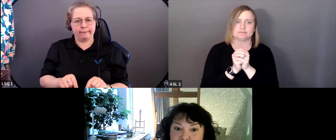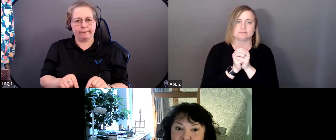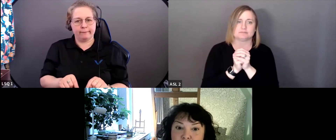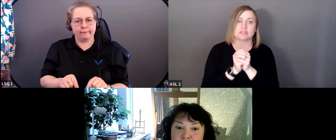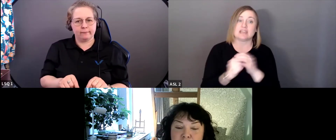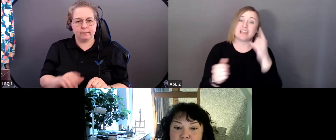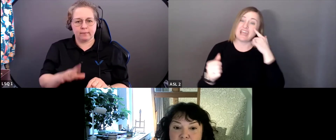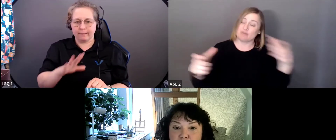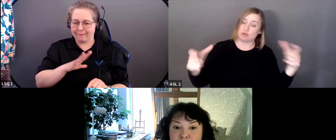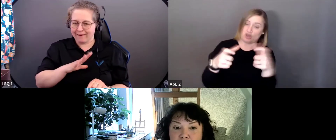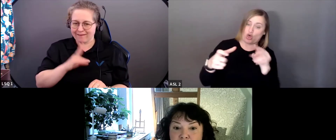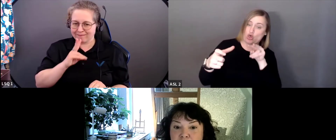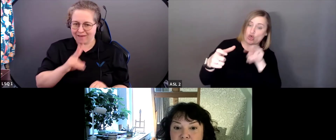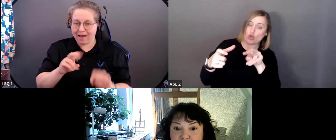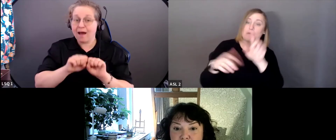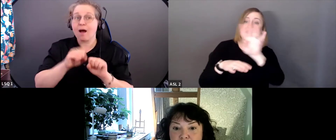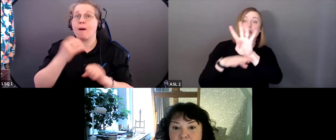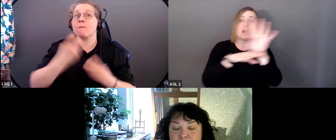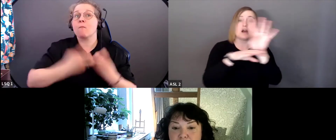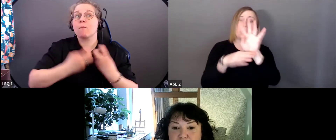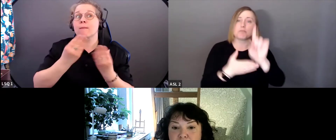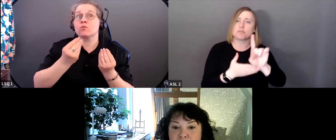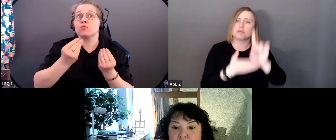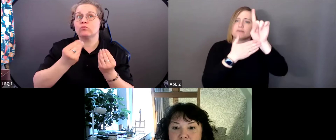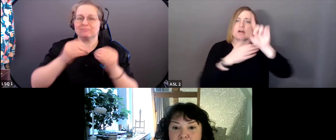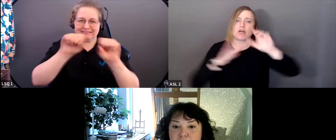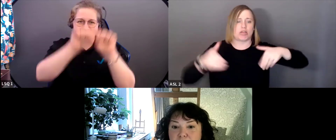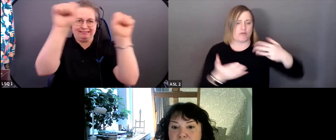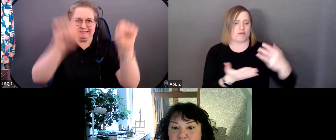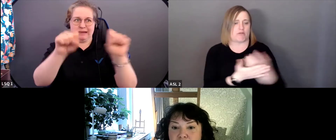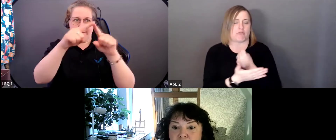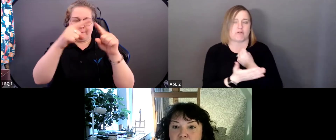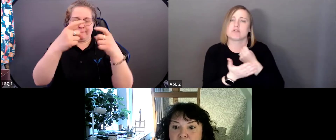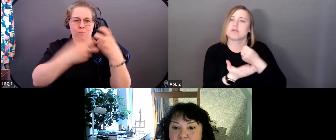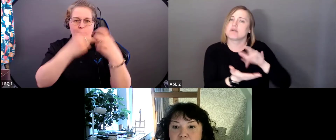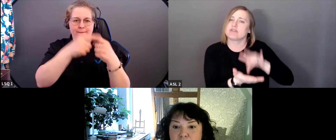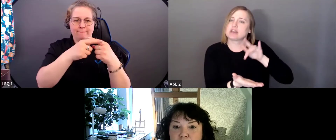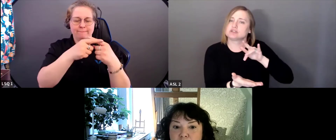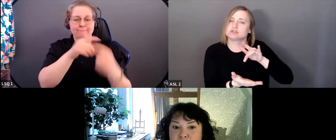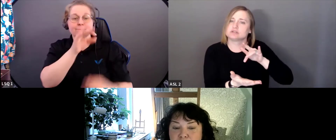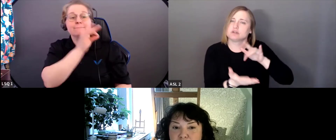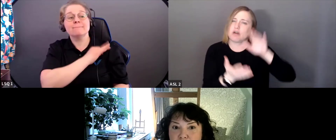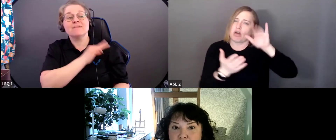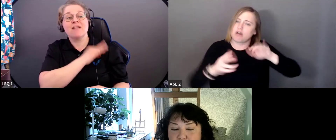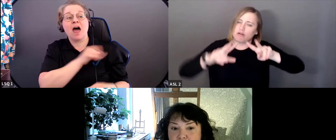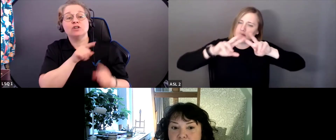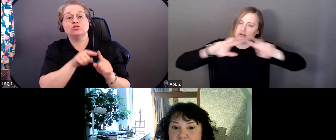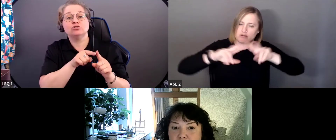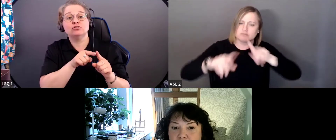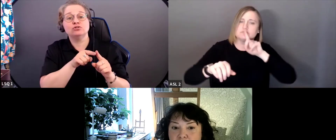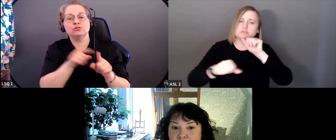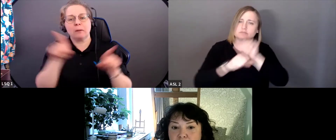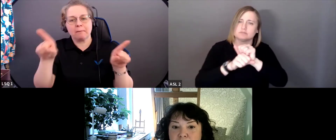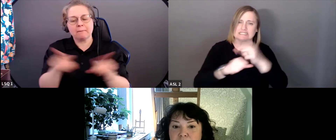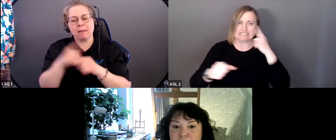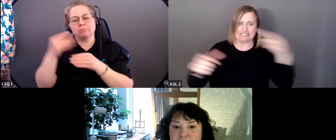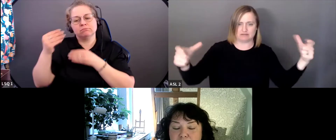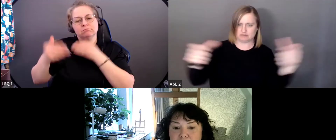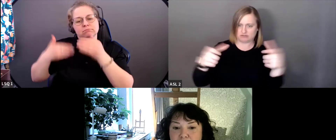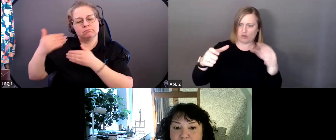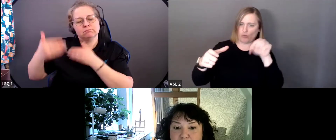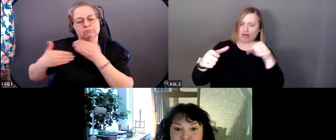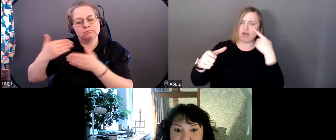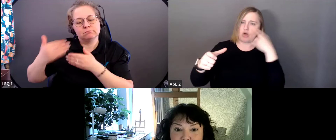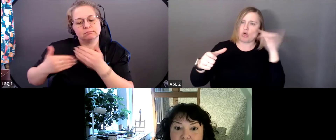que c'est le système qui est le problème. Les privilèges se perpétuent et permettent